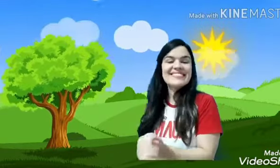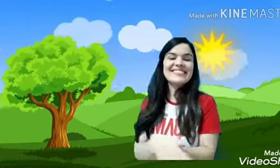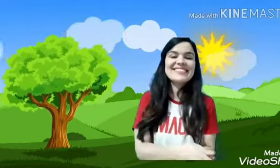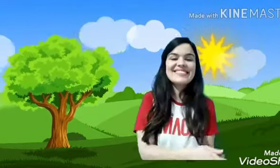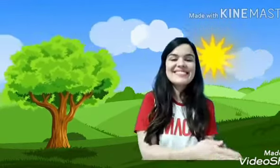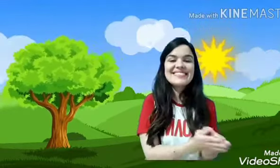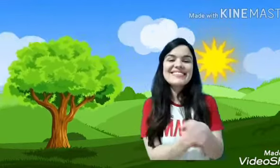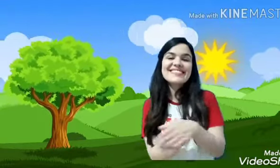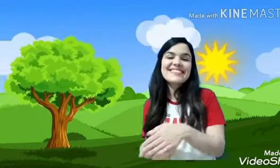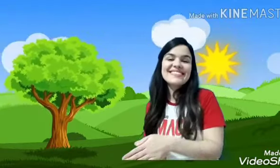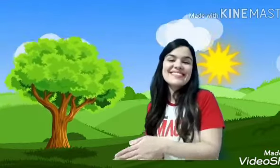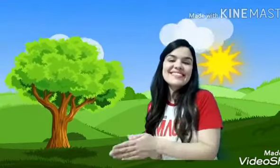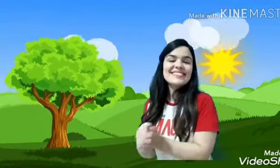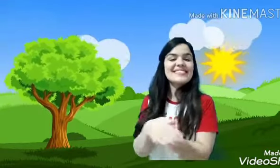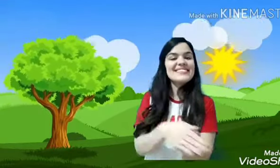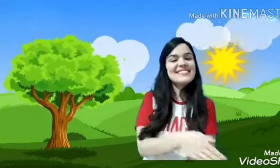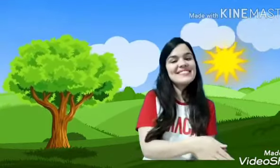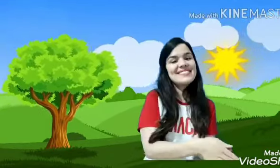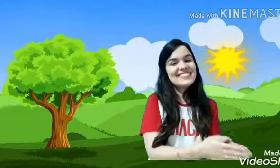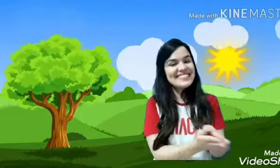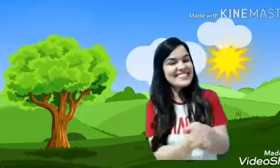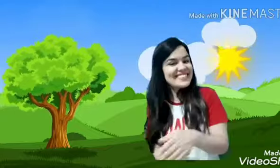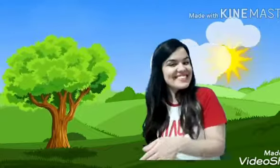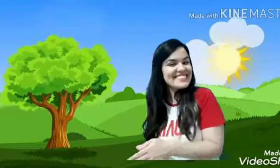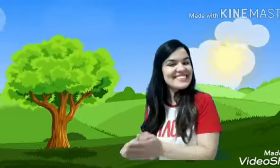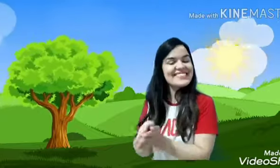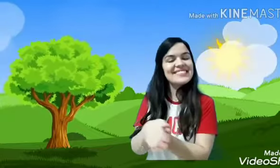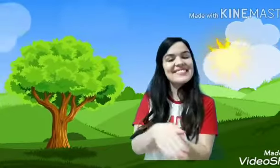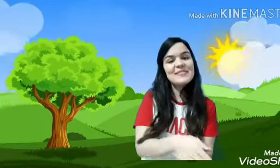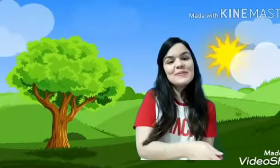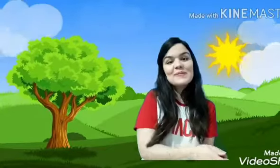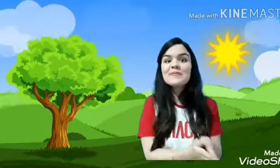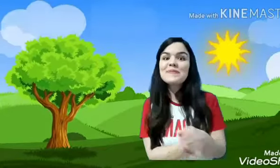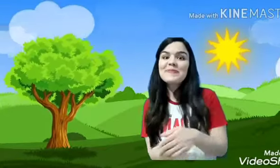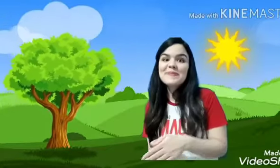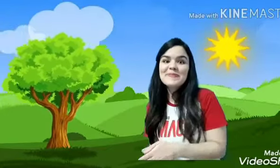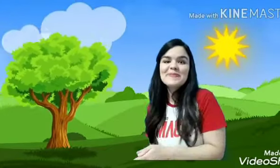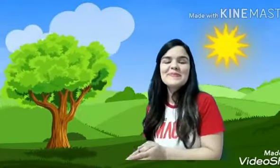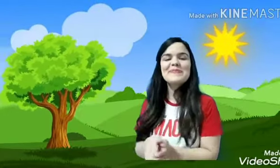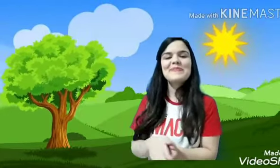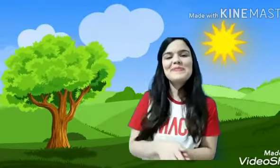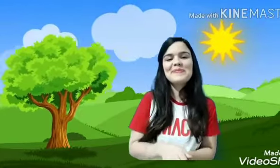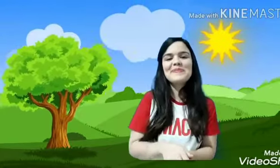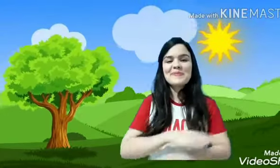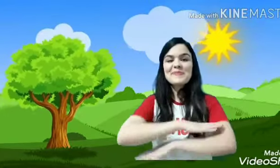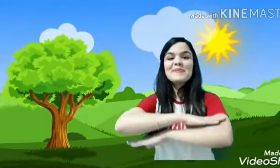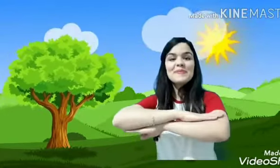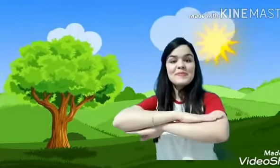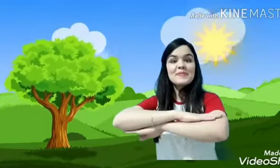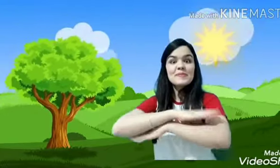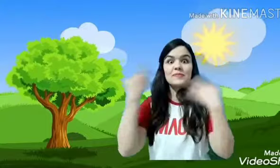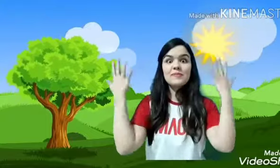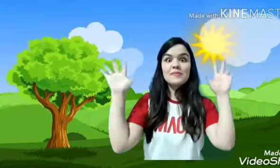assim Que junto aos sapos fazem assim Perto da ponte está